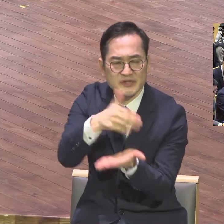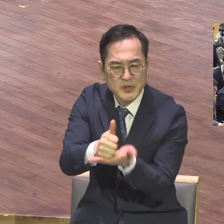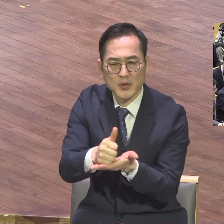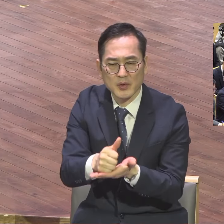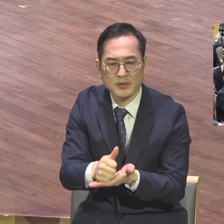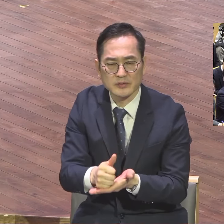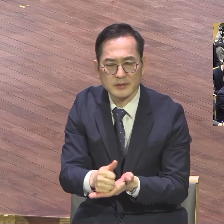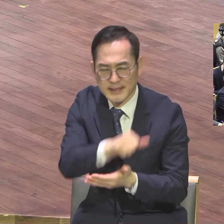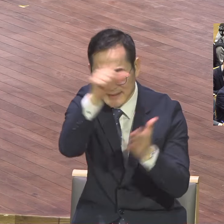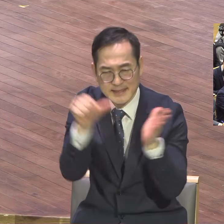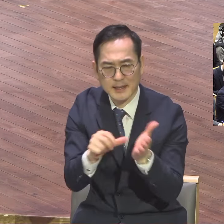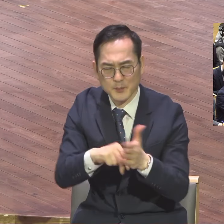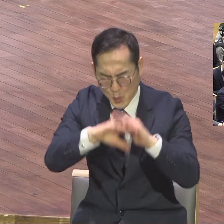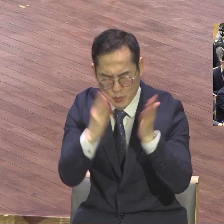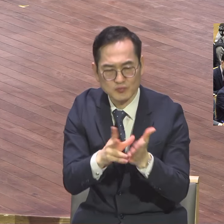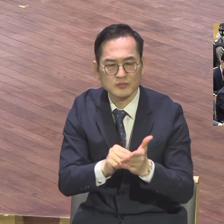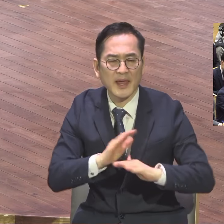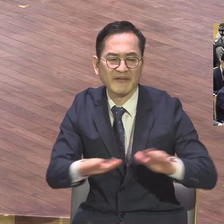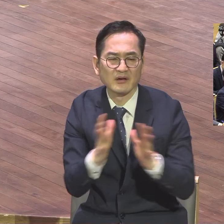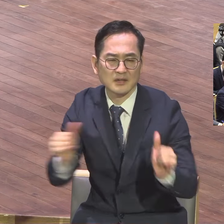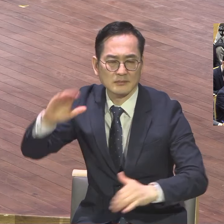참보금을 담대하게 선포했어요